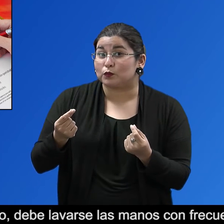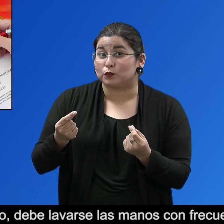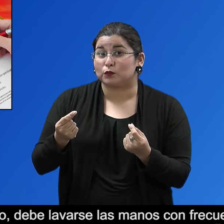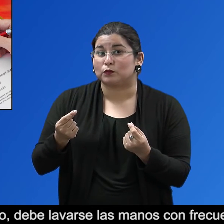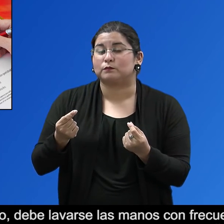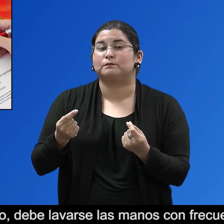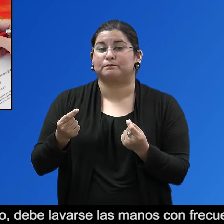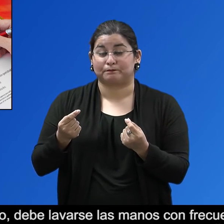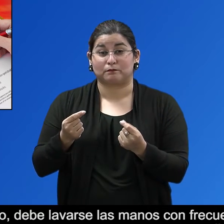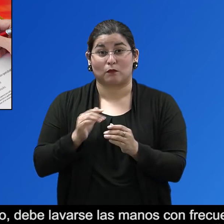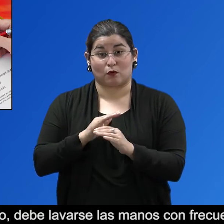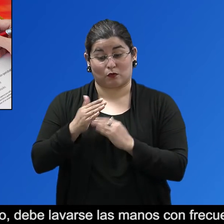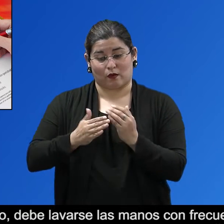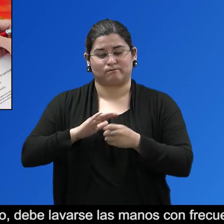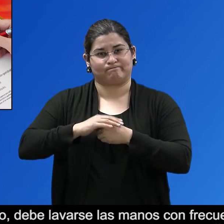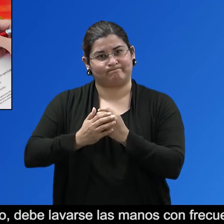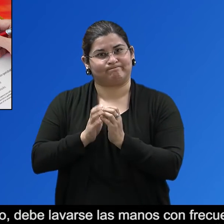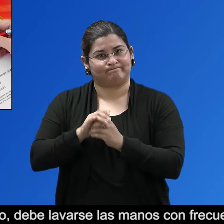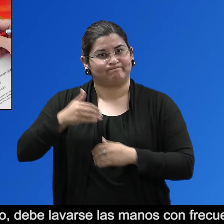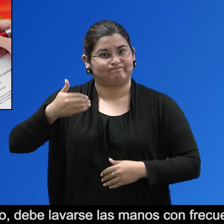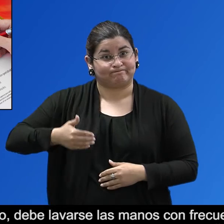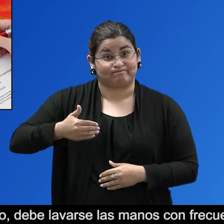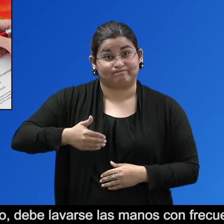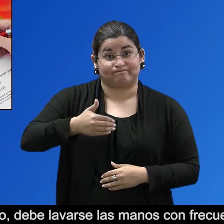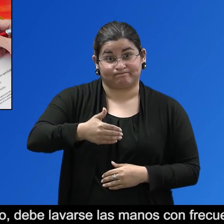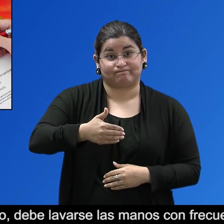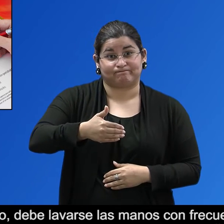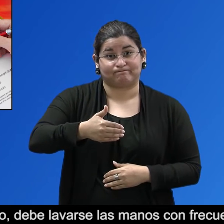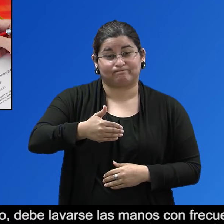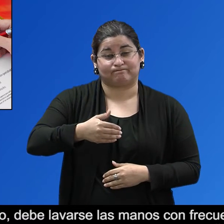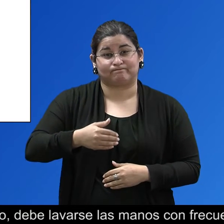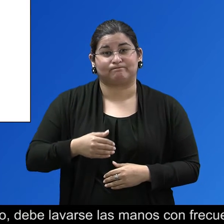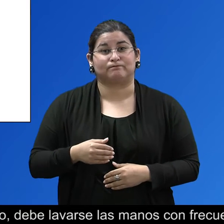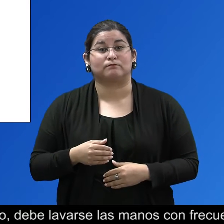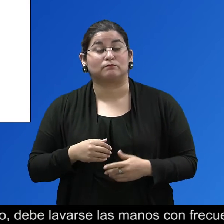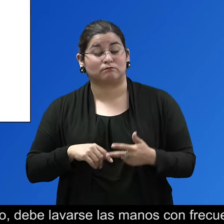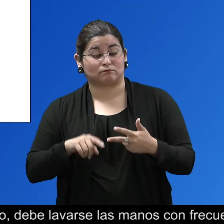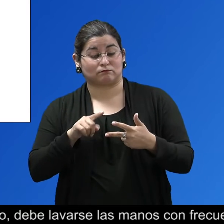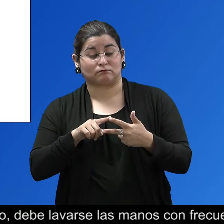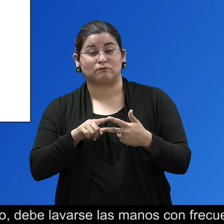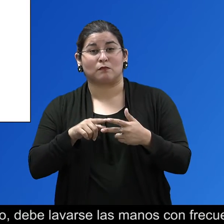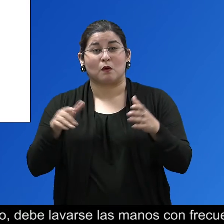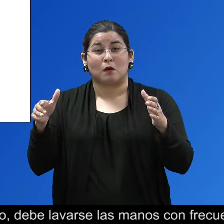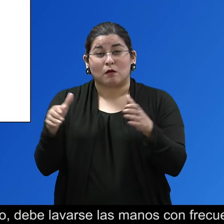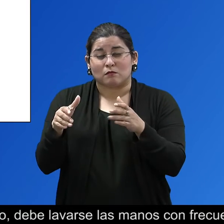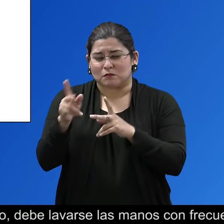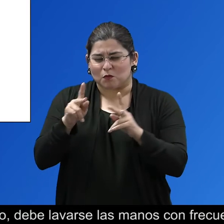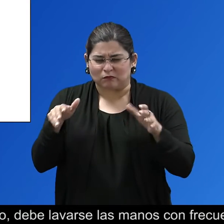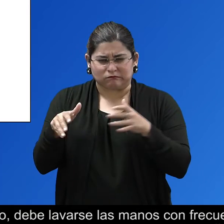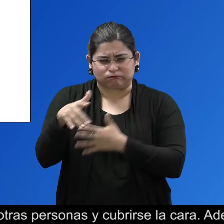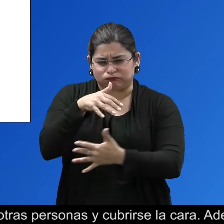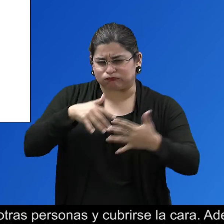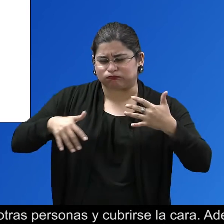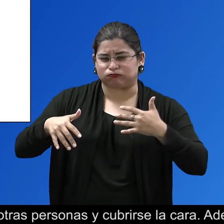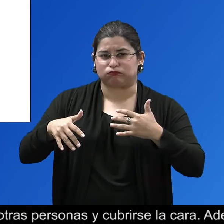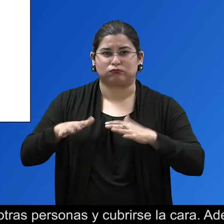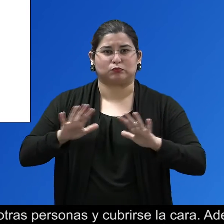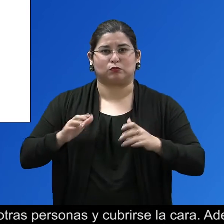Evitar el contacto cercano con otras personas. Mantener una distancia de al menos seis